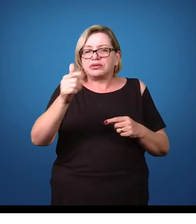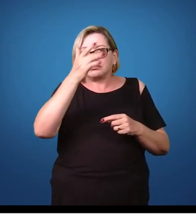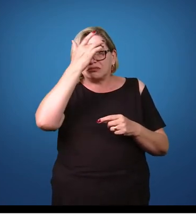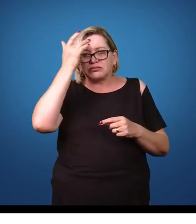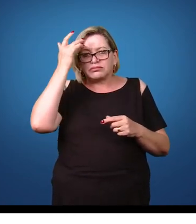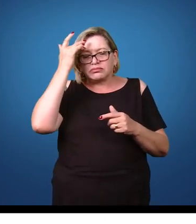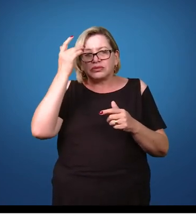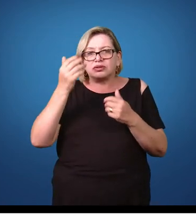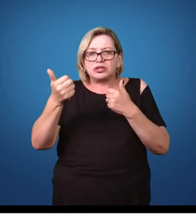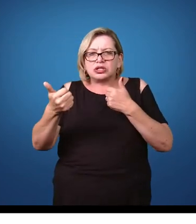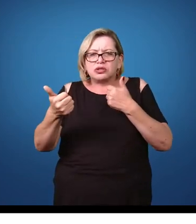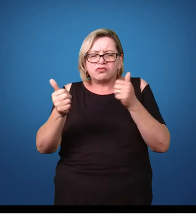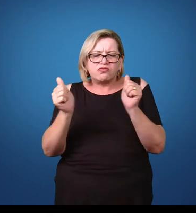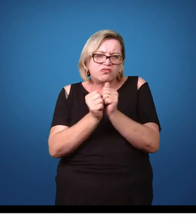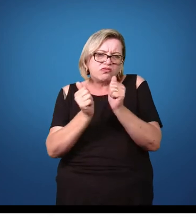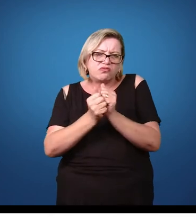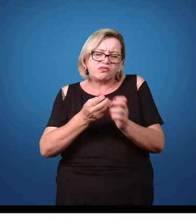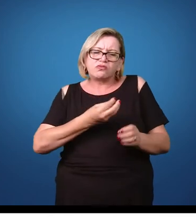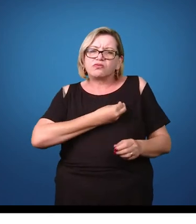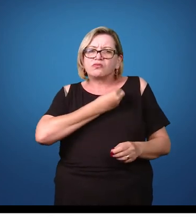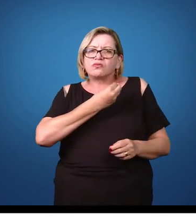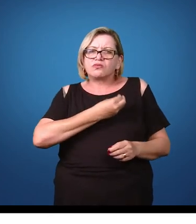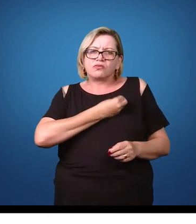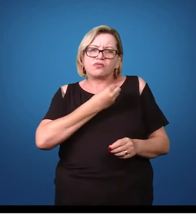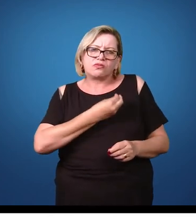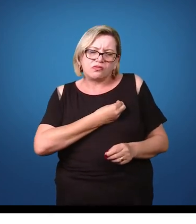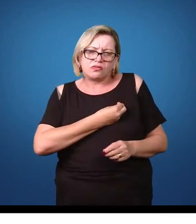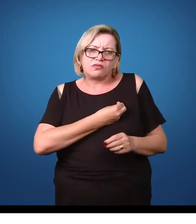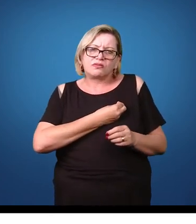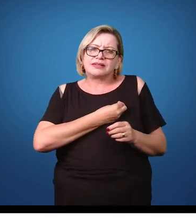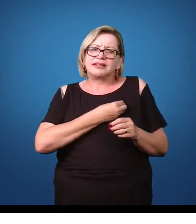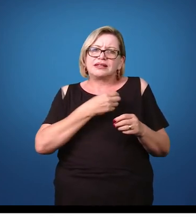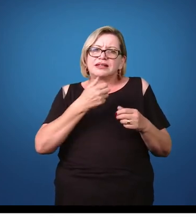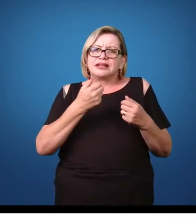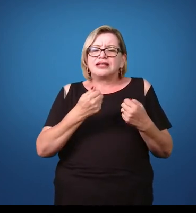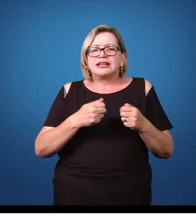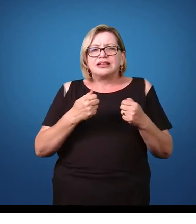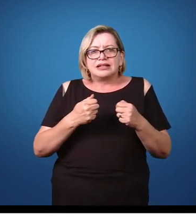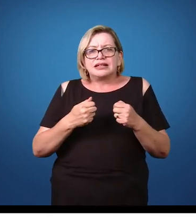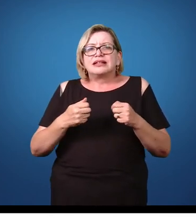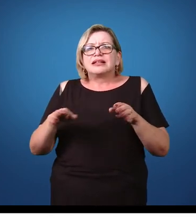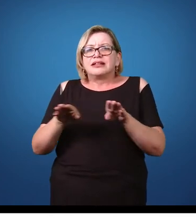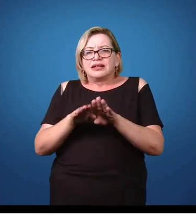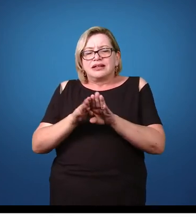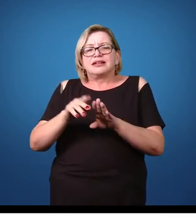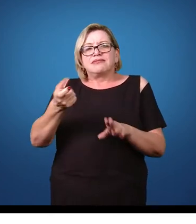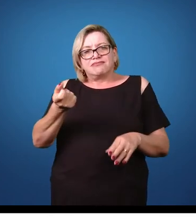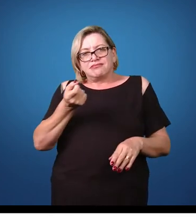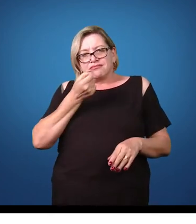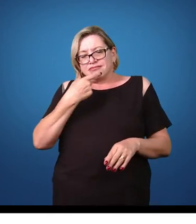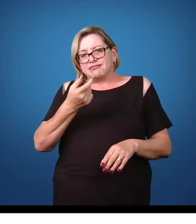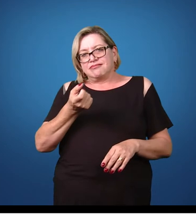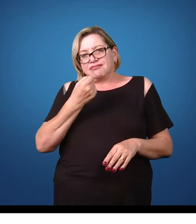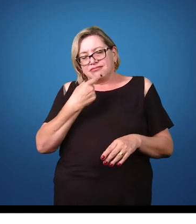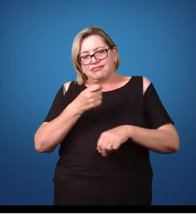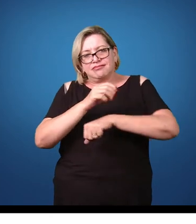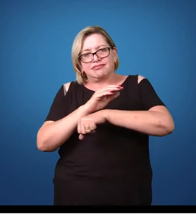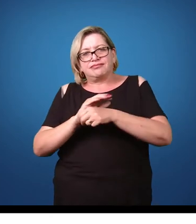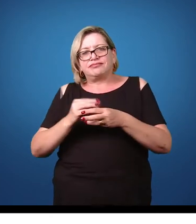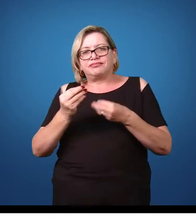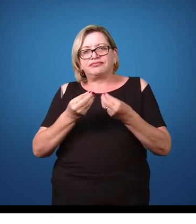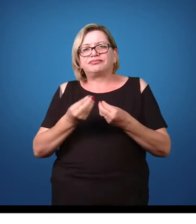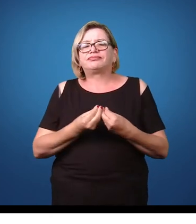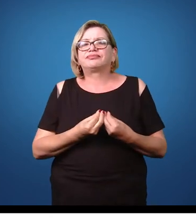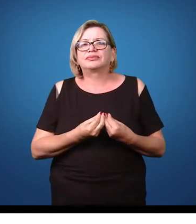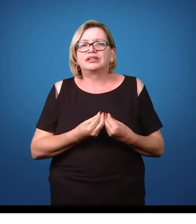tratada, mas muitas vezes as pessoas que convivem com o hospedeiro sintomático também deve